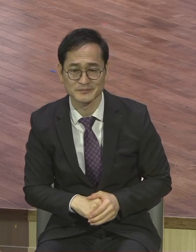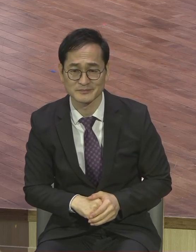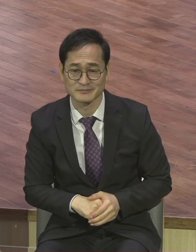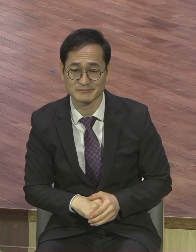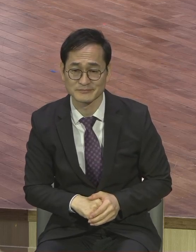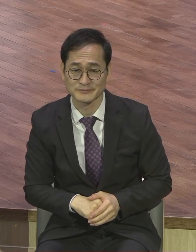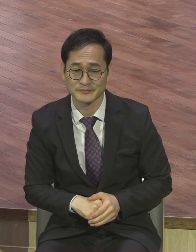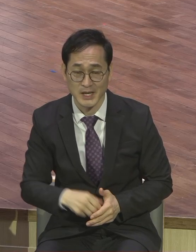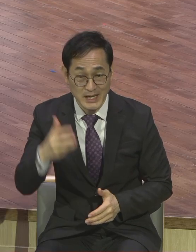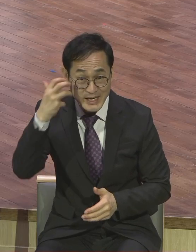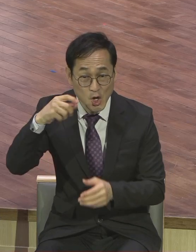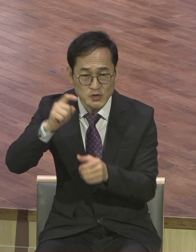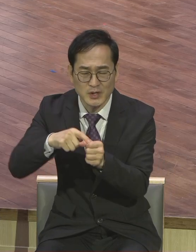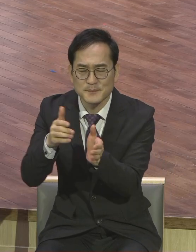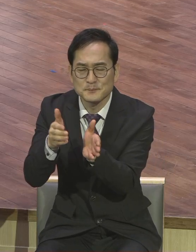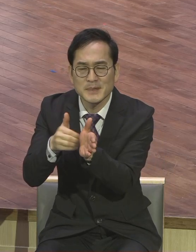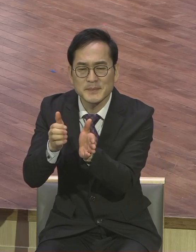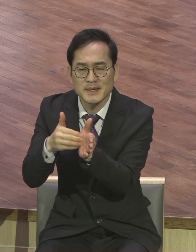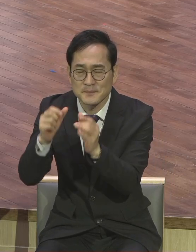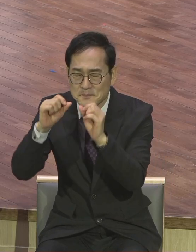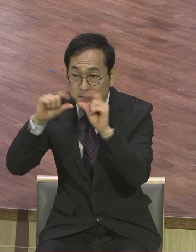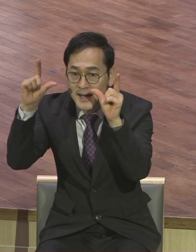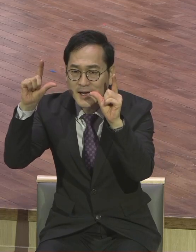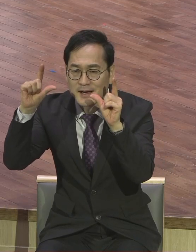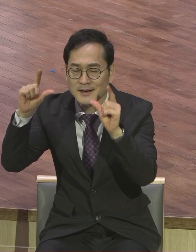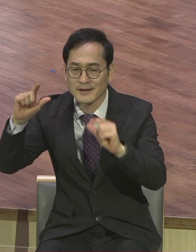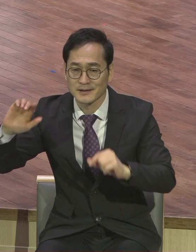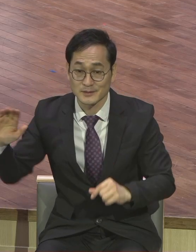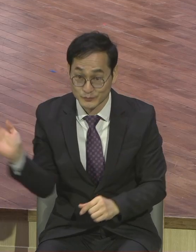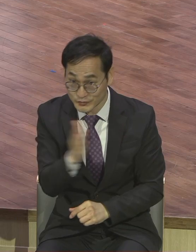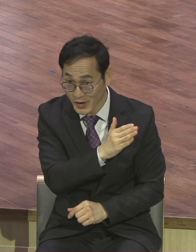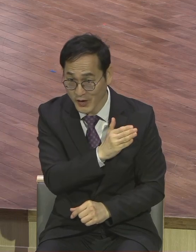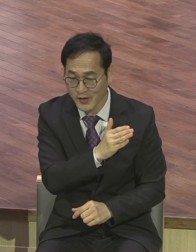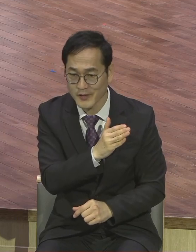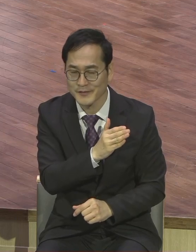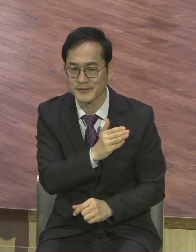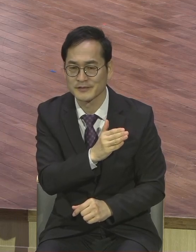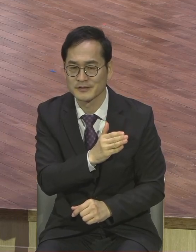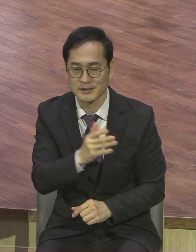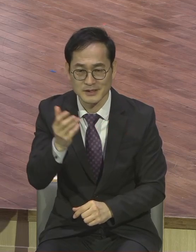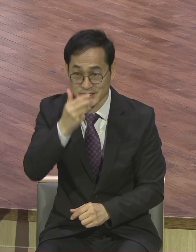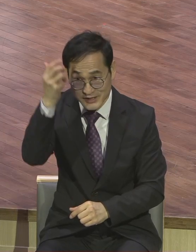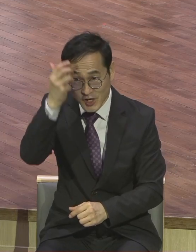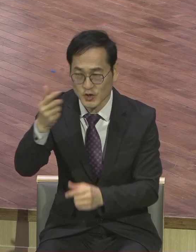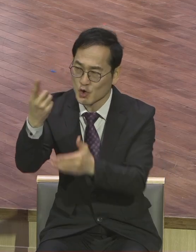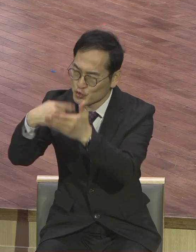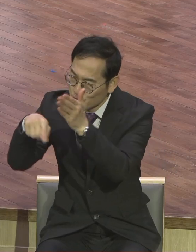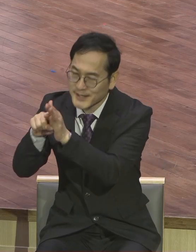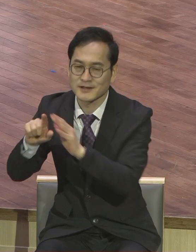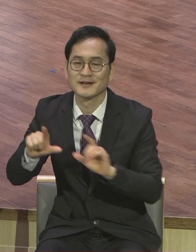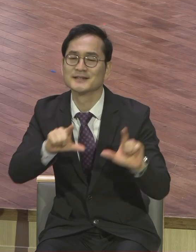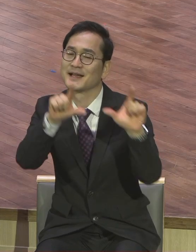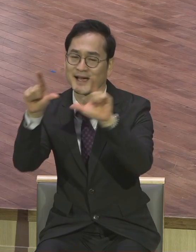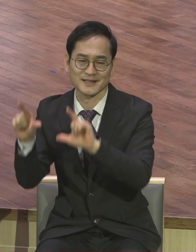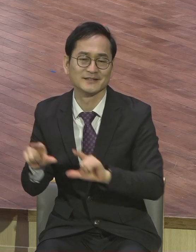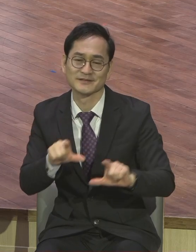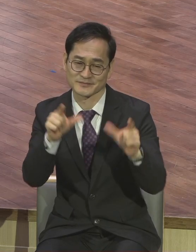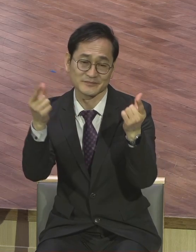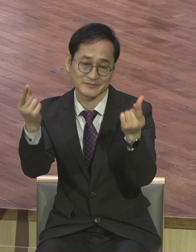이 영적 윤리를 아는 그날부터 그 사람은 말 그대로 성령을 위해서 하는 삶이 저절로 되게 돼